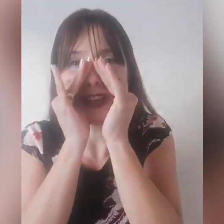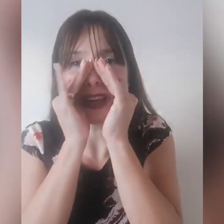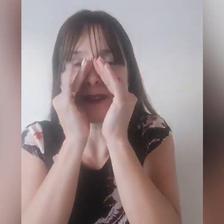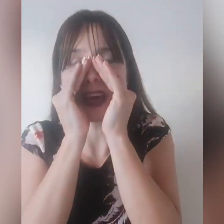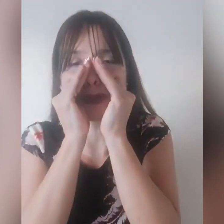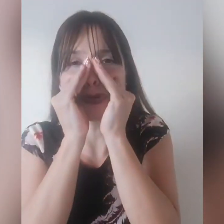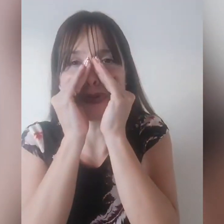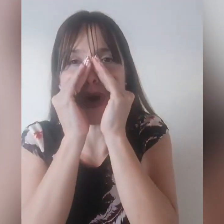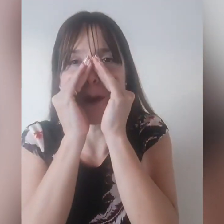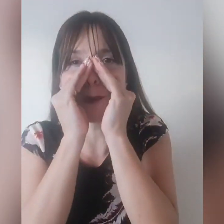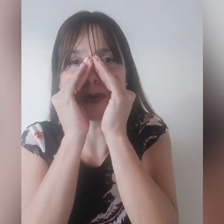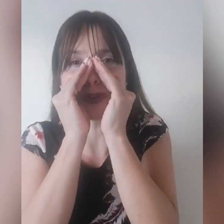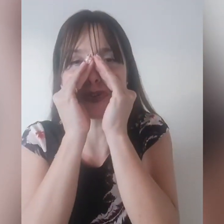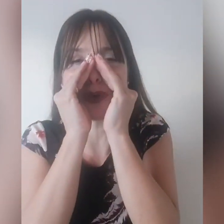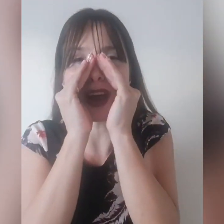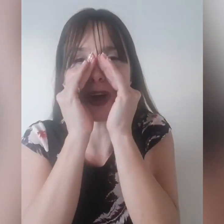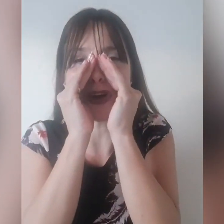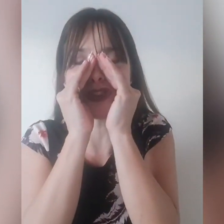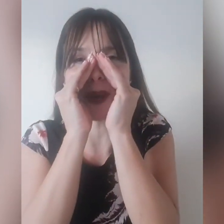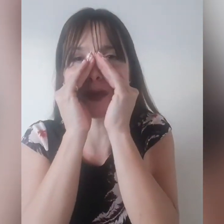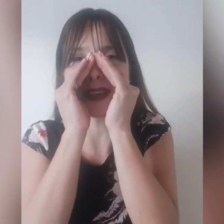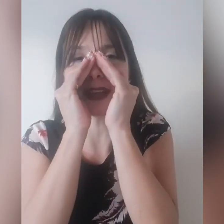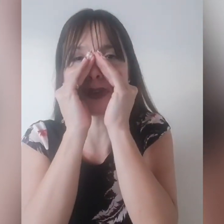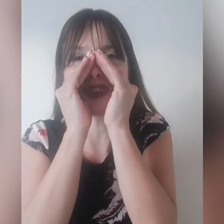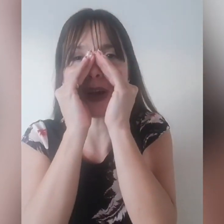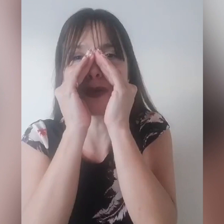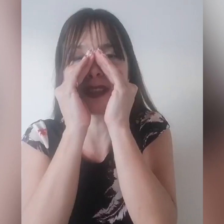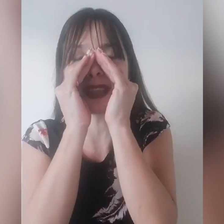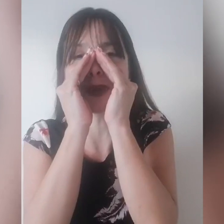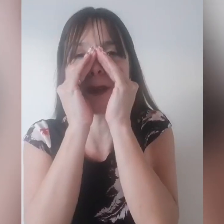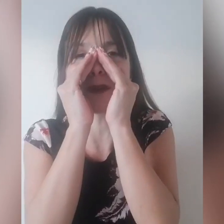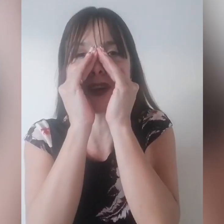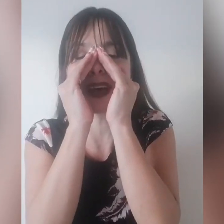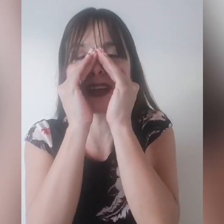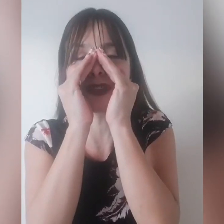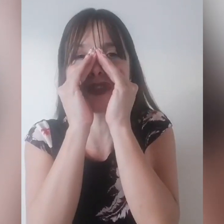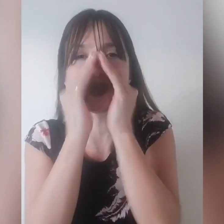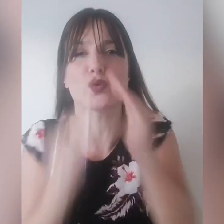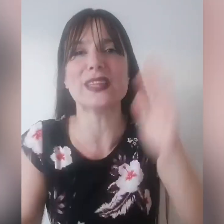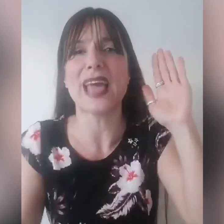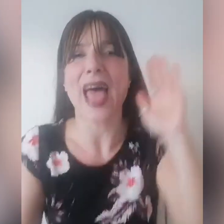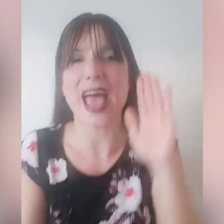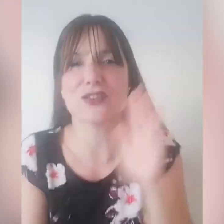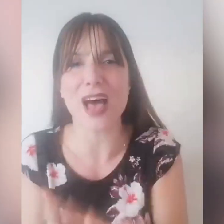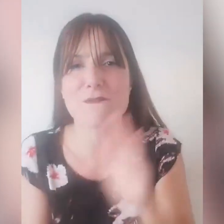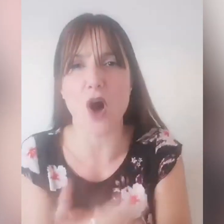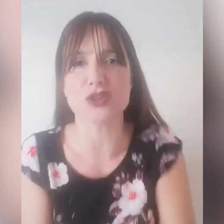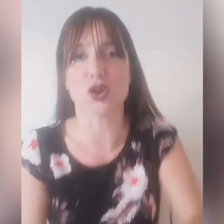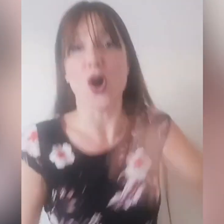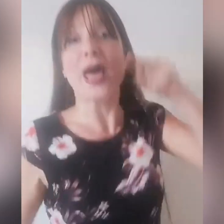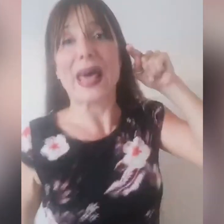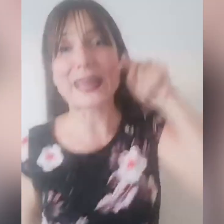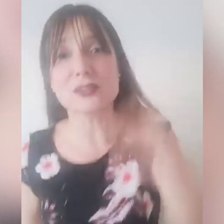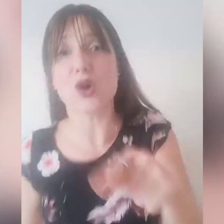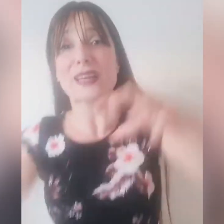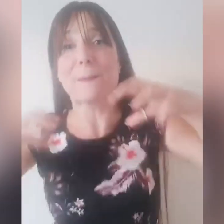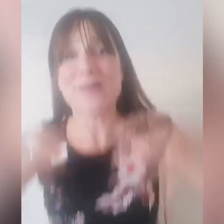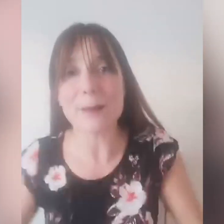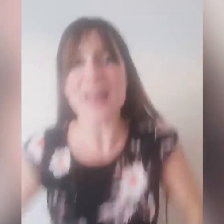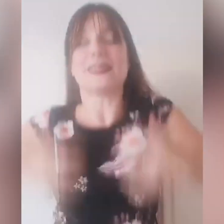dirvi che tutto è compiuto su quella croce, per cui è stato già conquistato per voi da Cristo Gesù, quindi è già vostro, ritorni pienamente